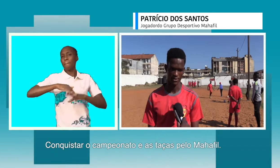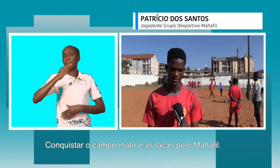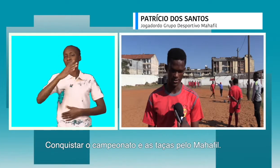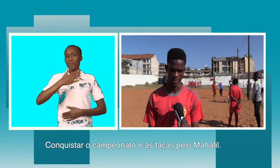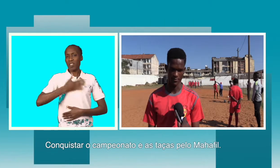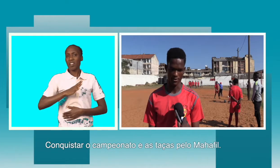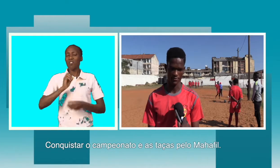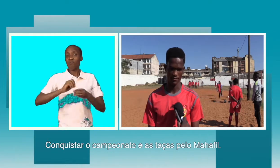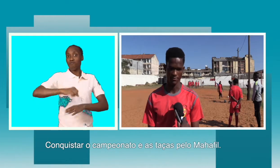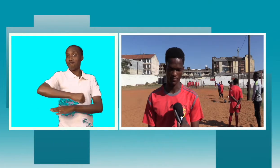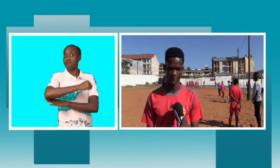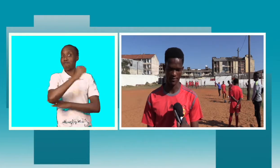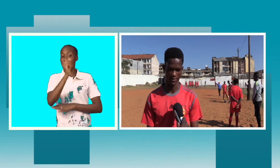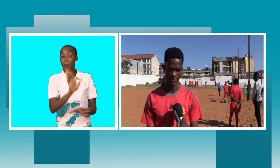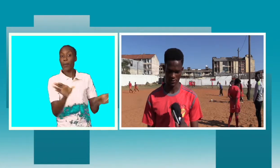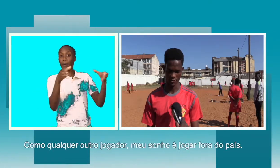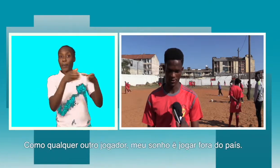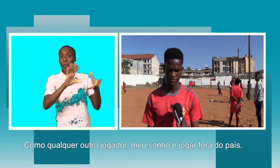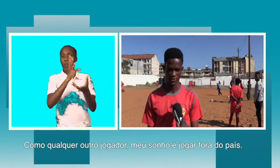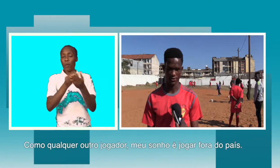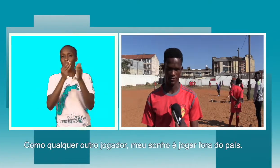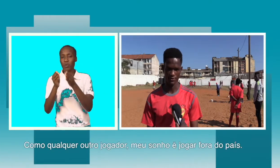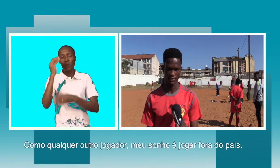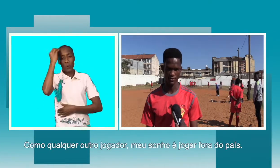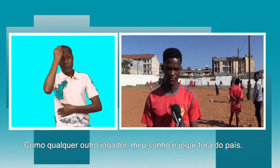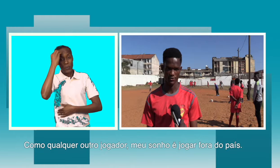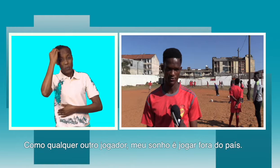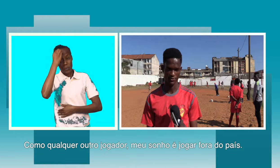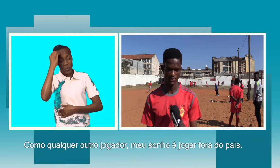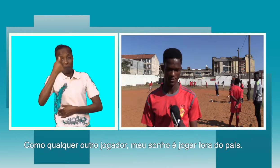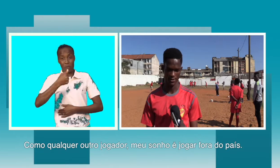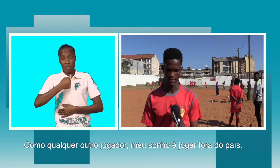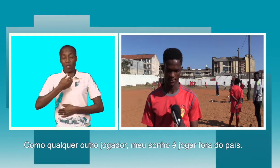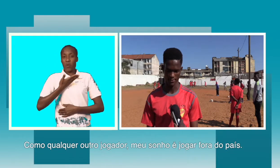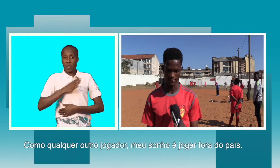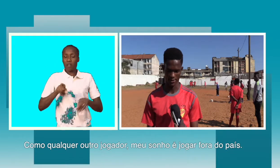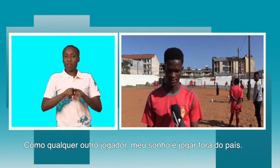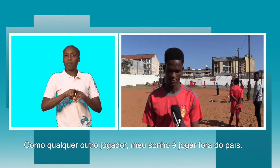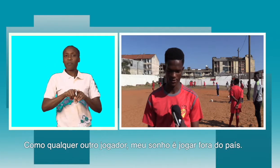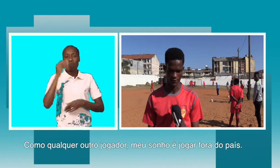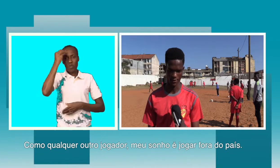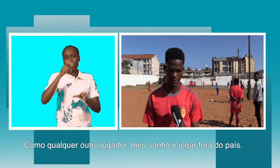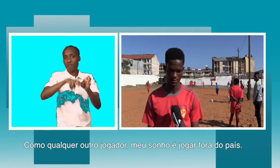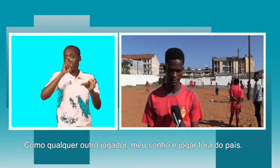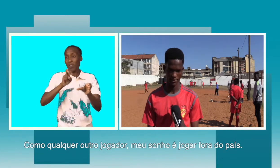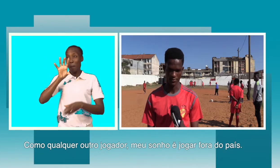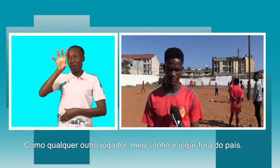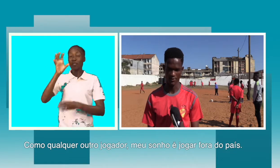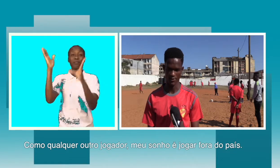e ser campeão pelo má filha. Todos os jogadores sonham. Eu sonho em sair do país, jogar fora. Mas, em primeiro